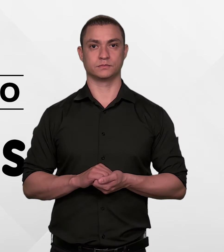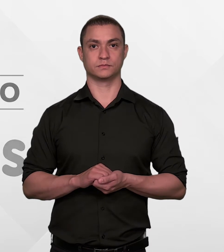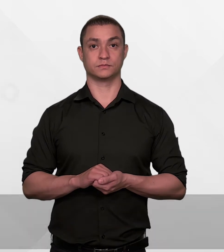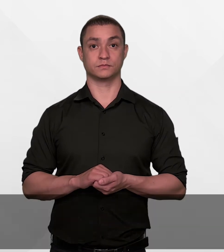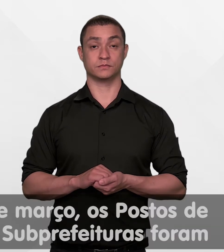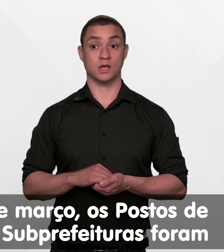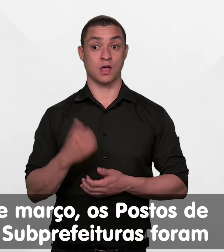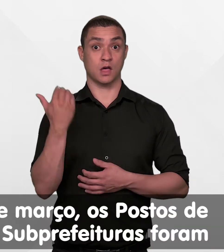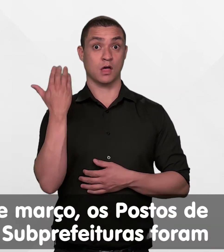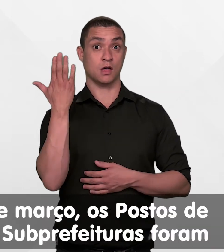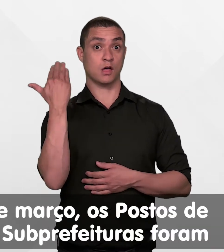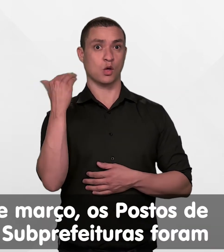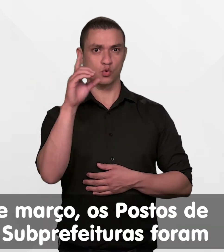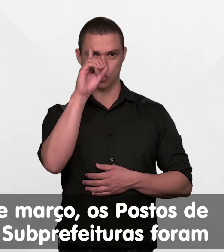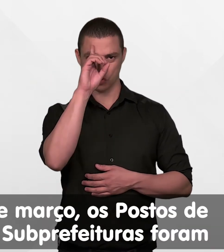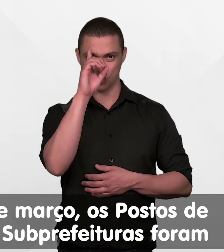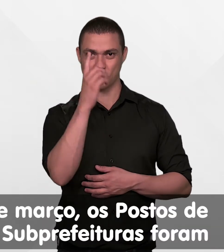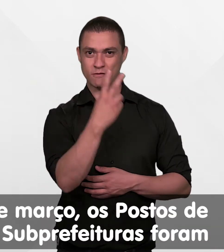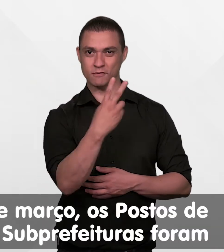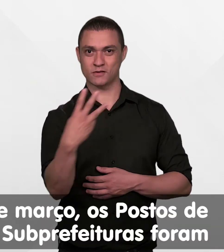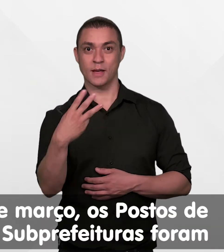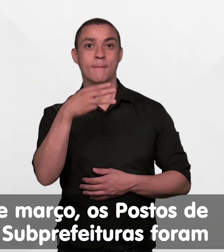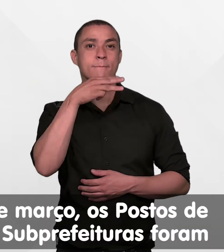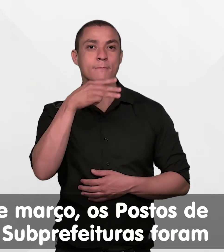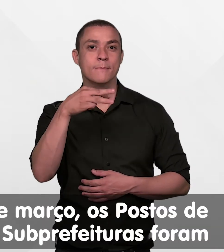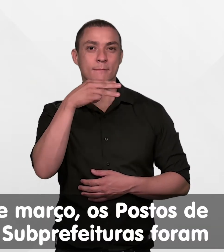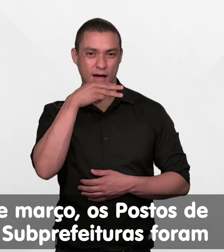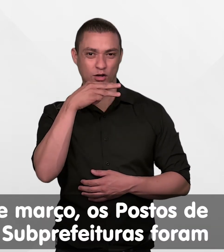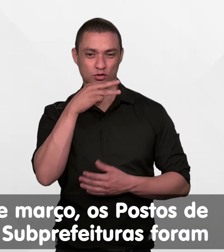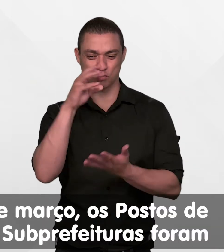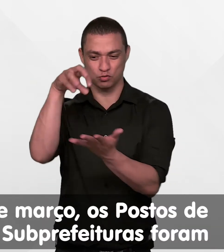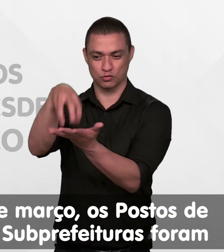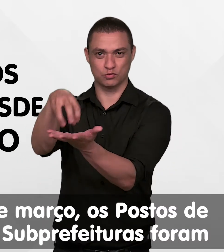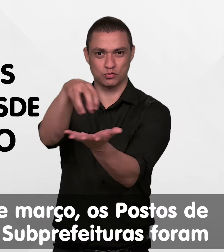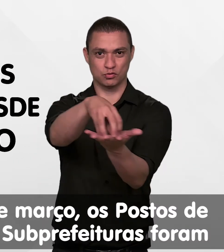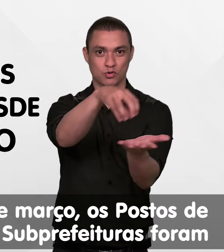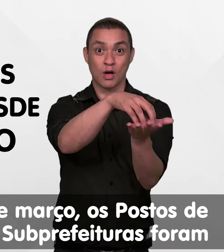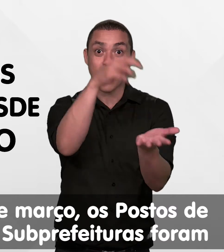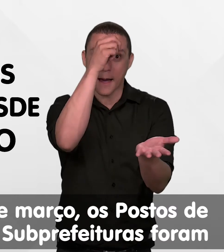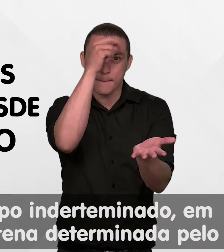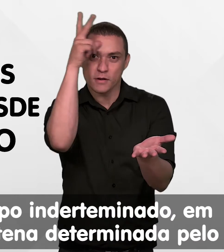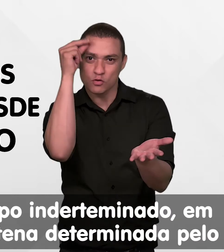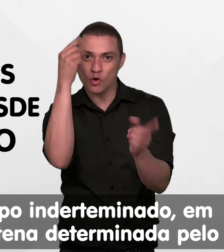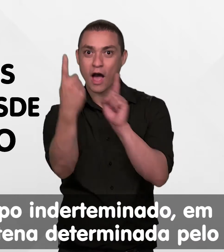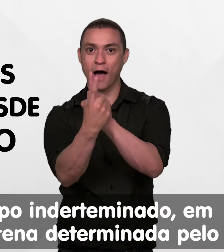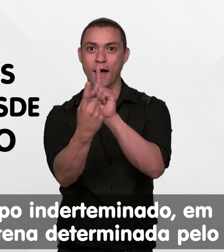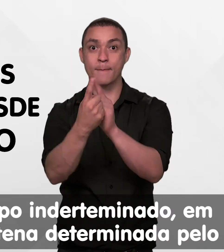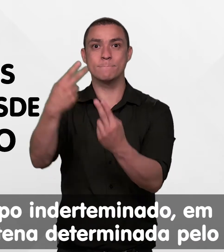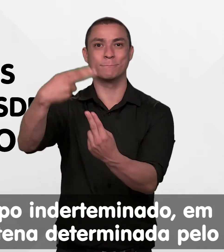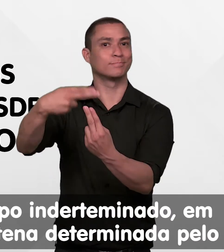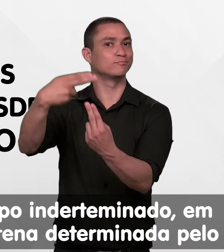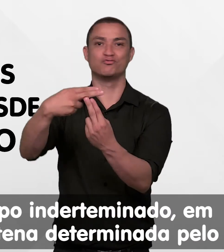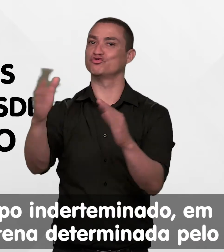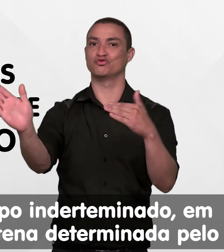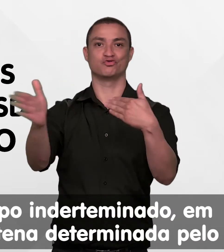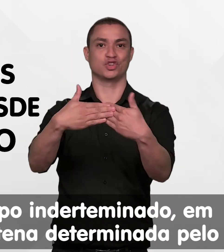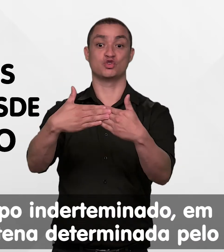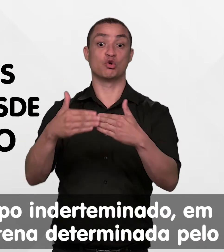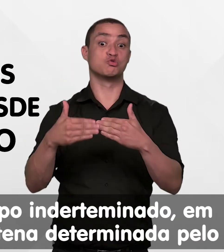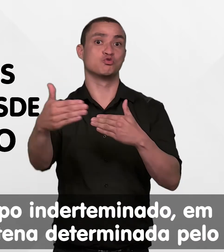Desde o dia 23 de março, os postos de atendimento nas subprefeituras foram fechados por tempo indeterminado, em função